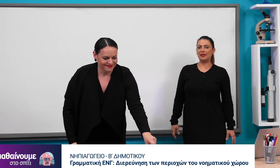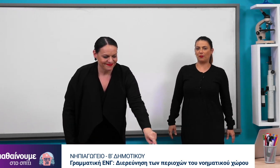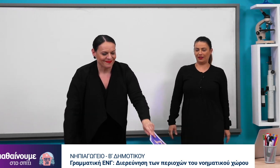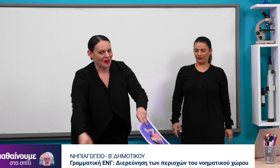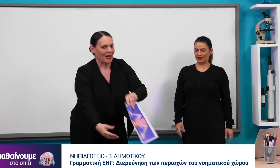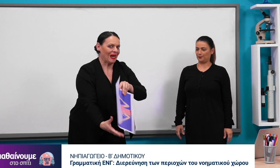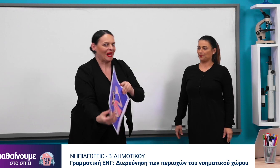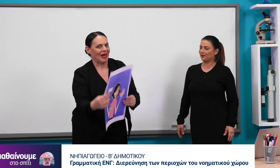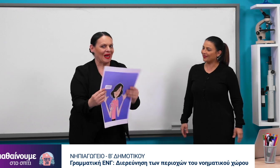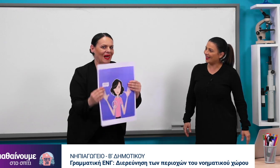στην επόμενη αφήσα.